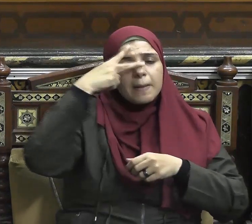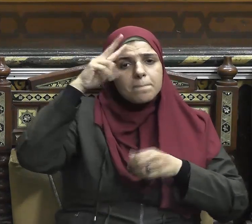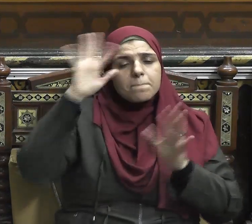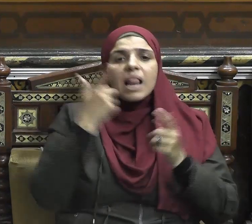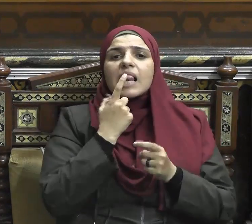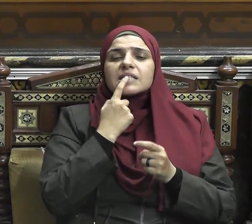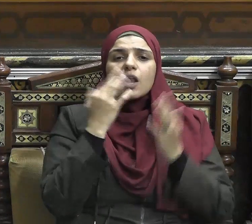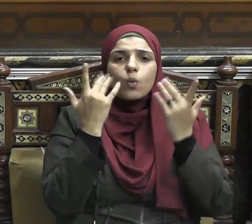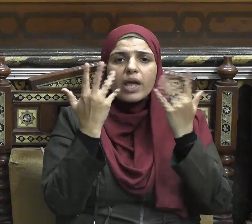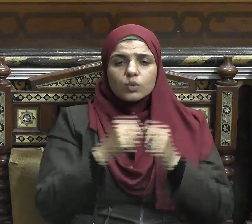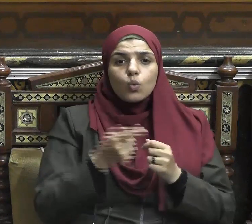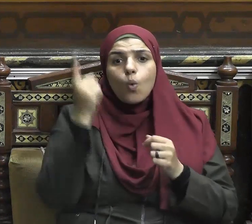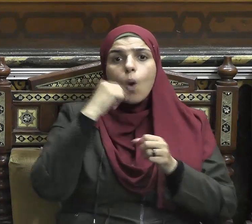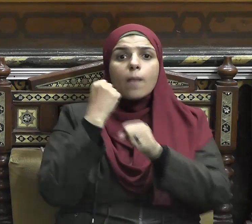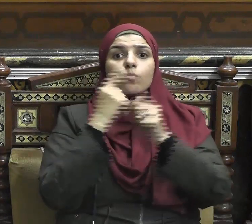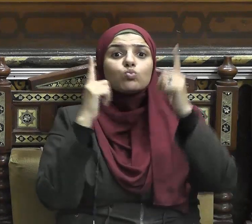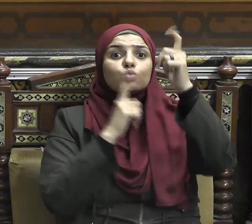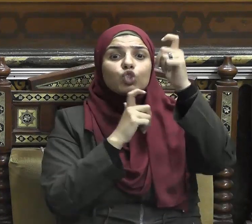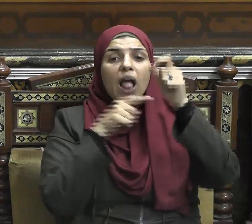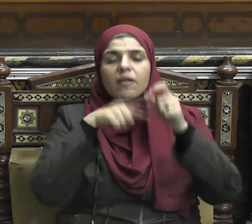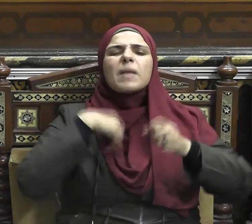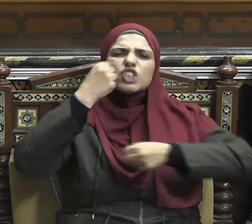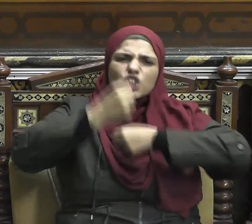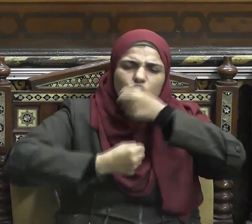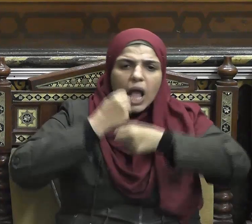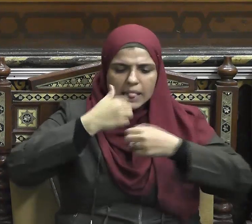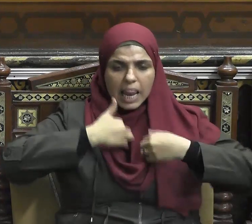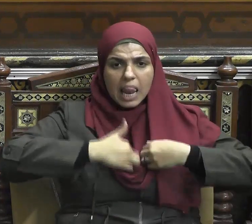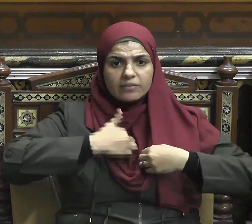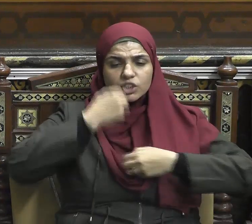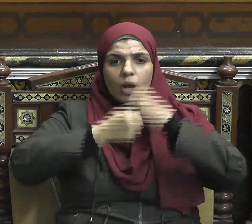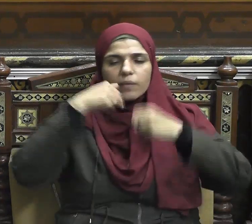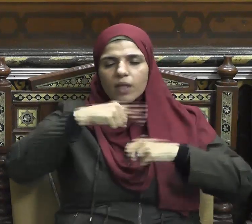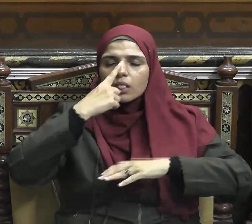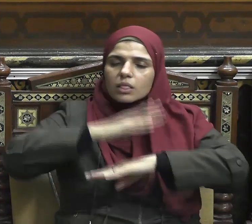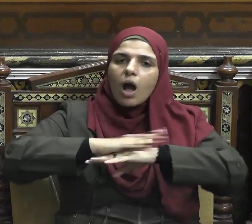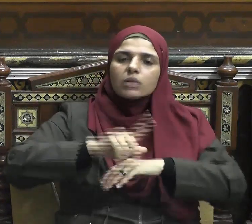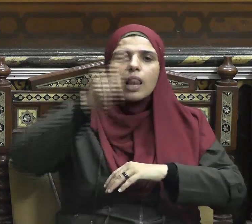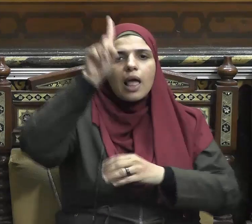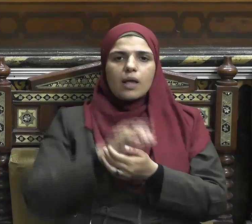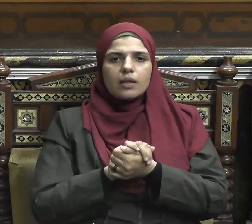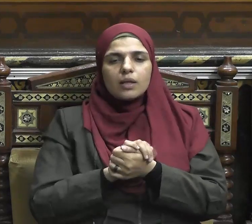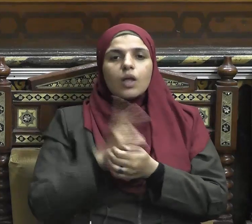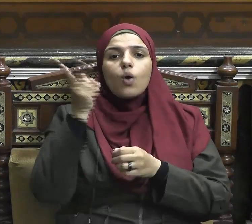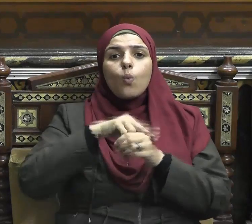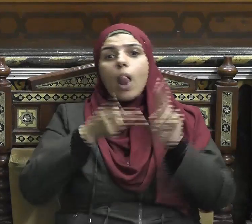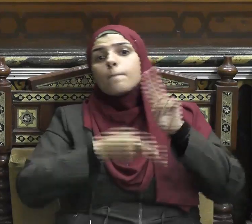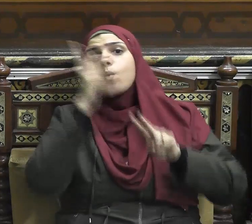حيث يقول عليه الصلاة والسلام ألا أخبركم بالمؤمن من